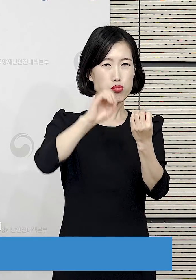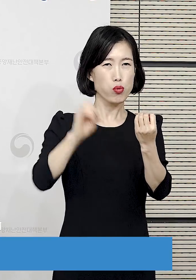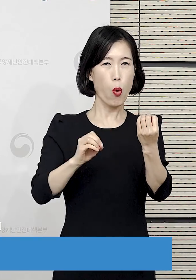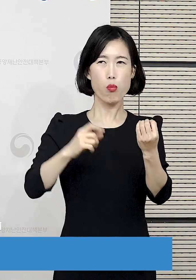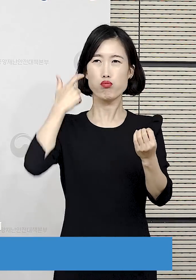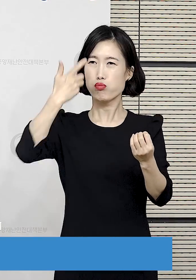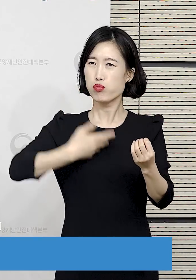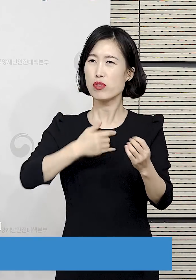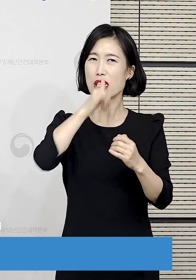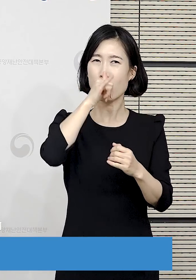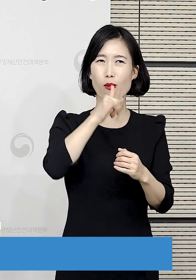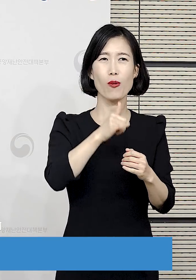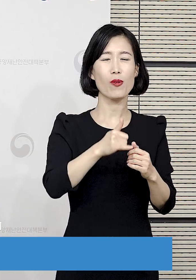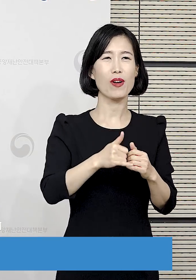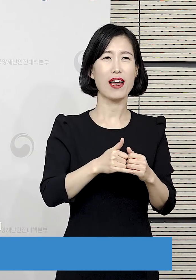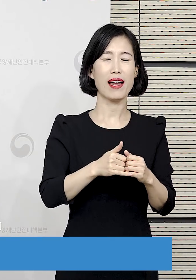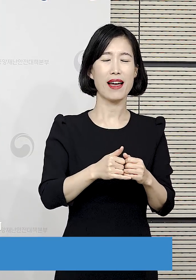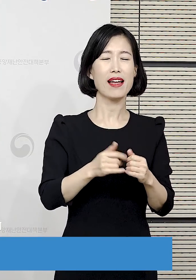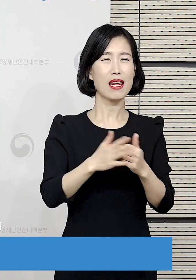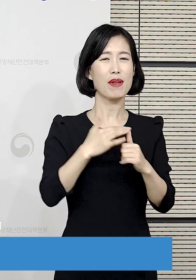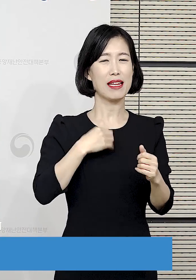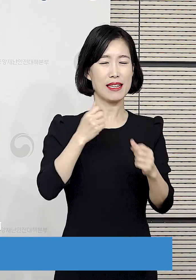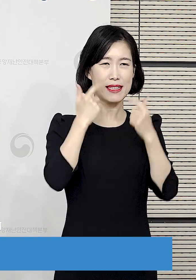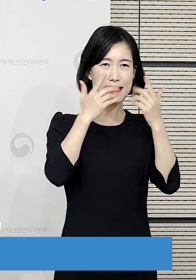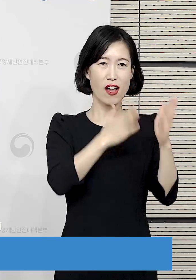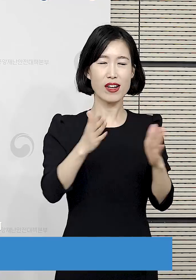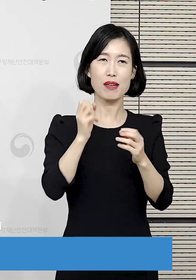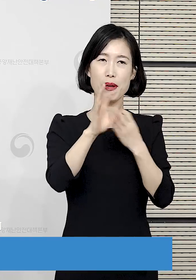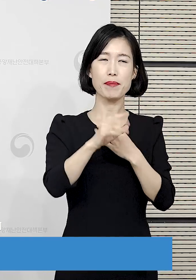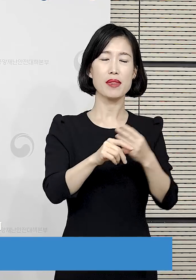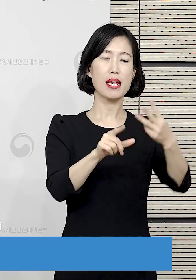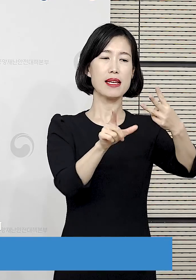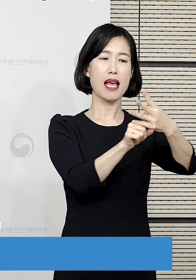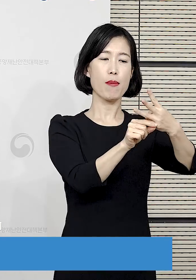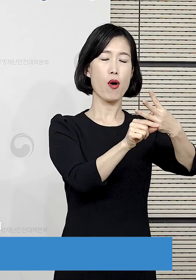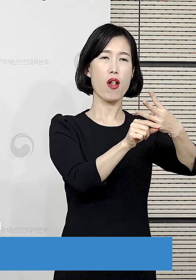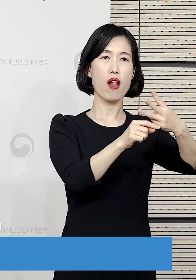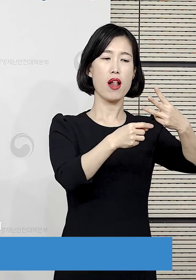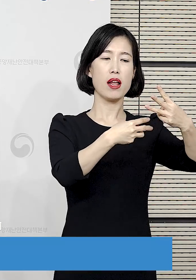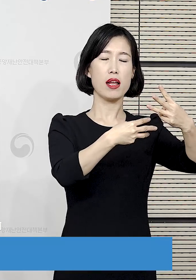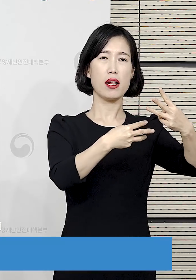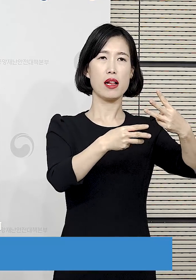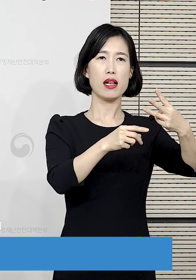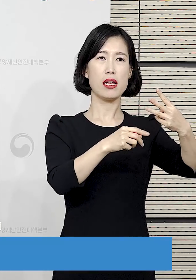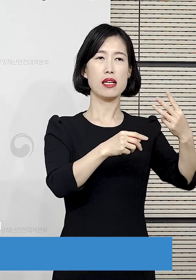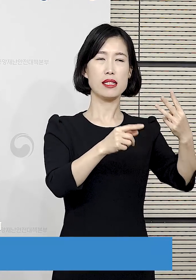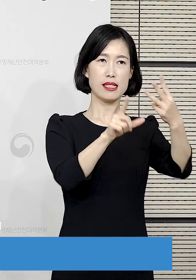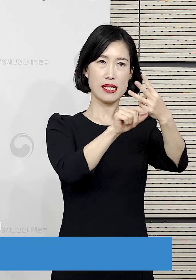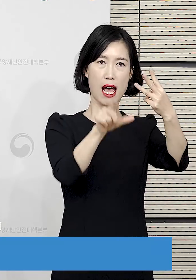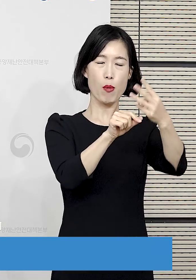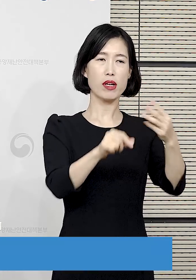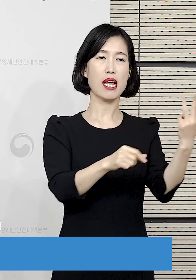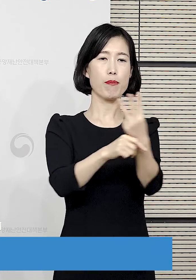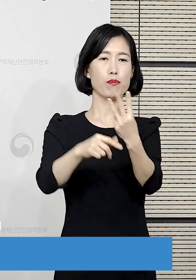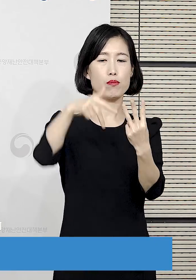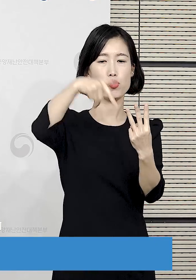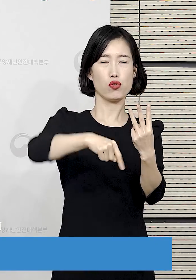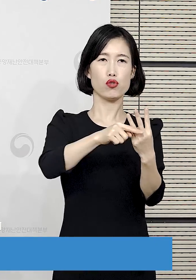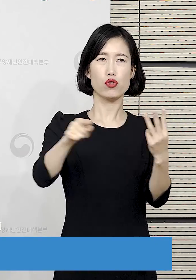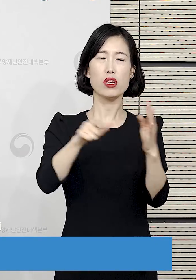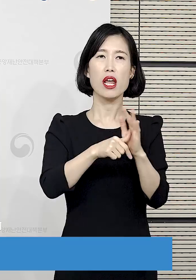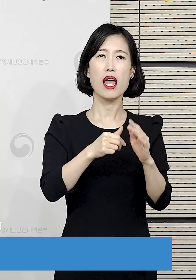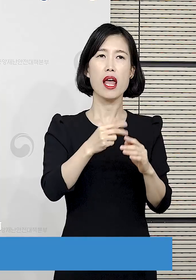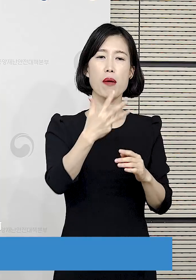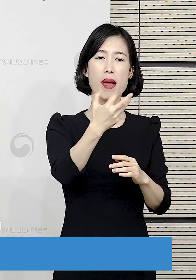아까 통계를 요청하신 분도 있어서 참고로 말씀드리면 3월 3주 차에 유럽발